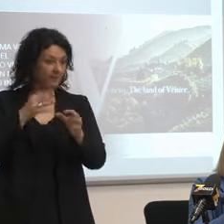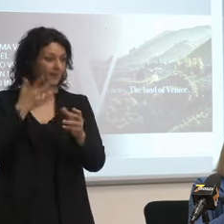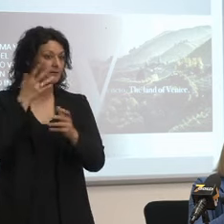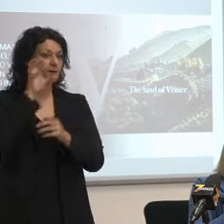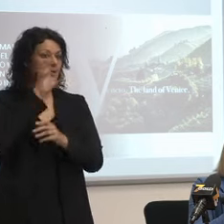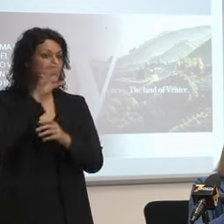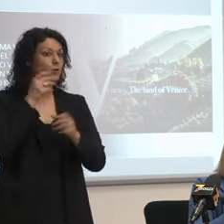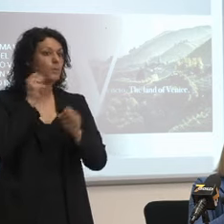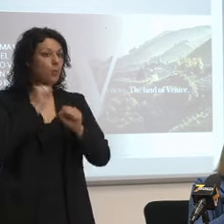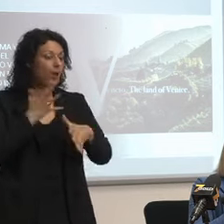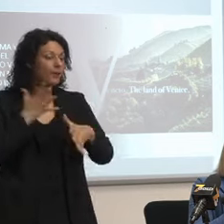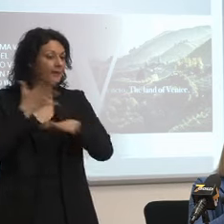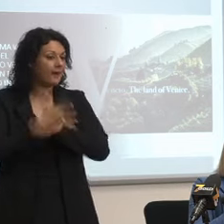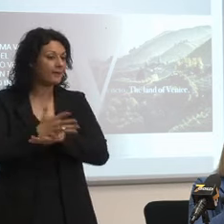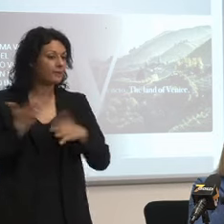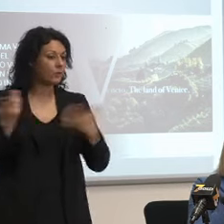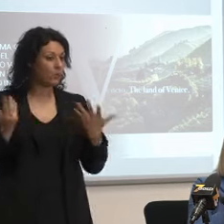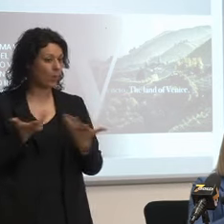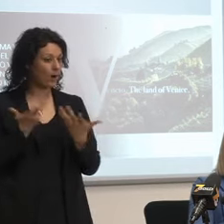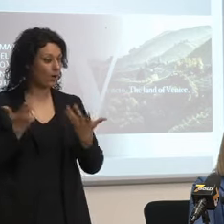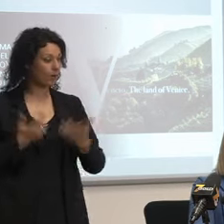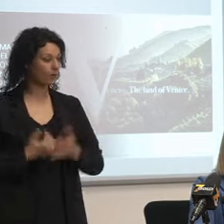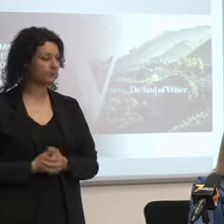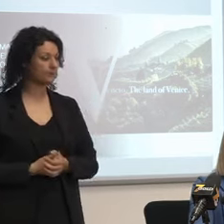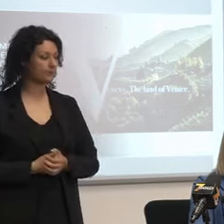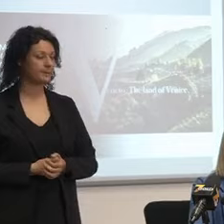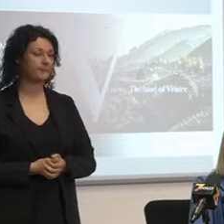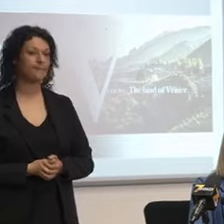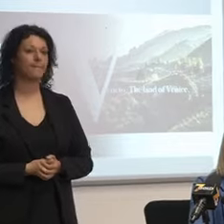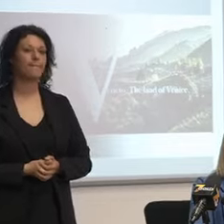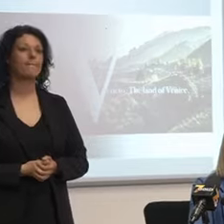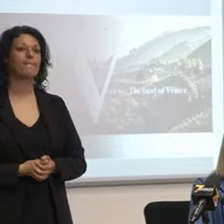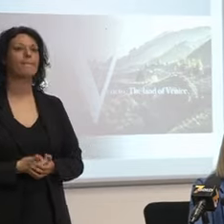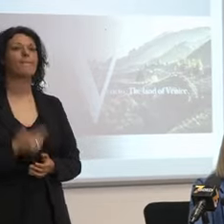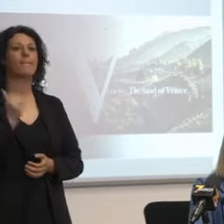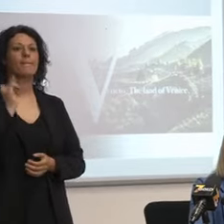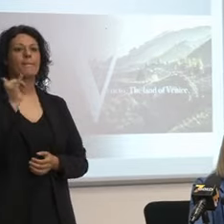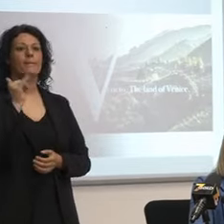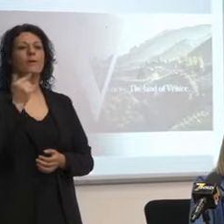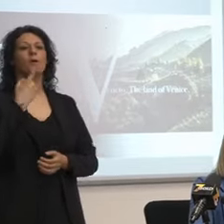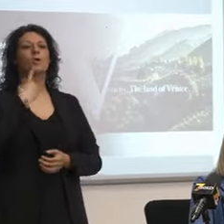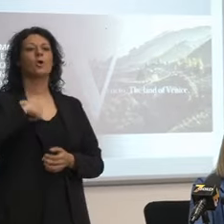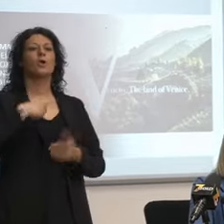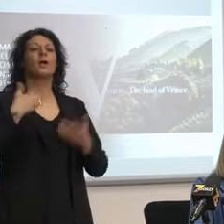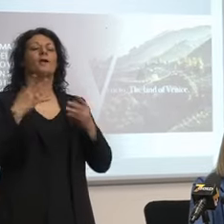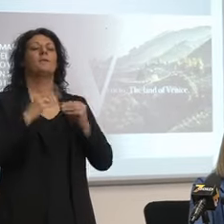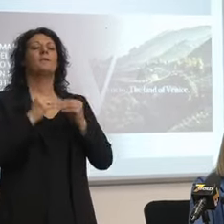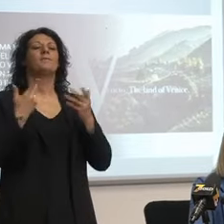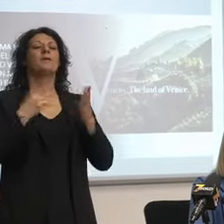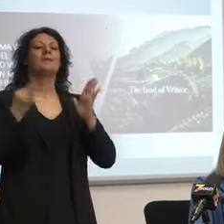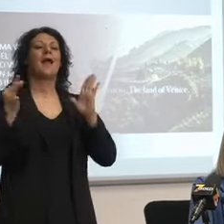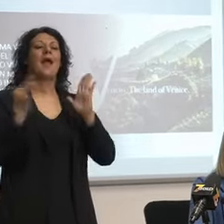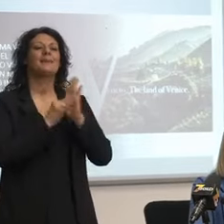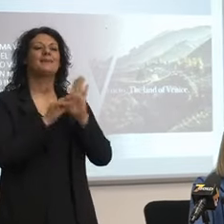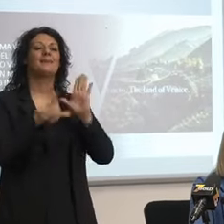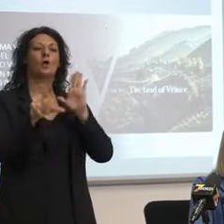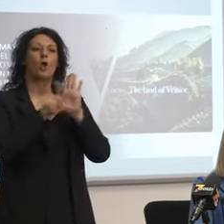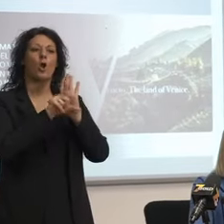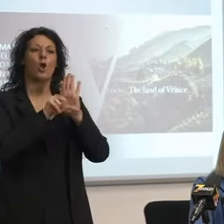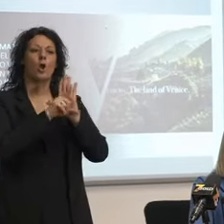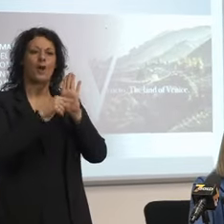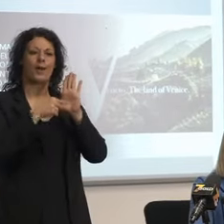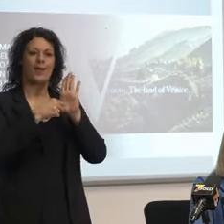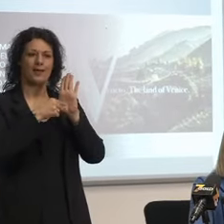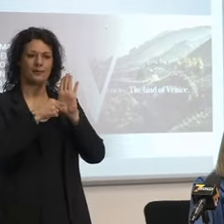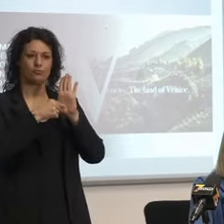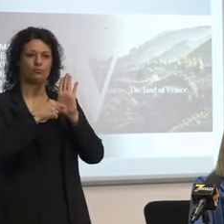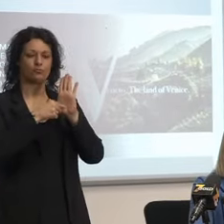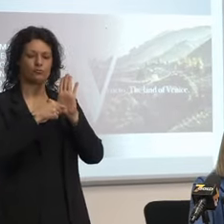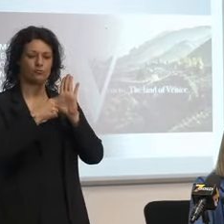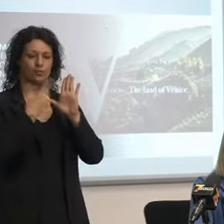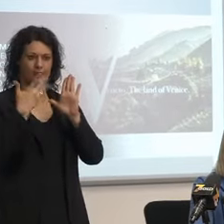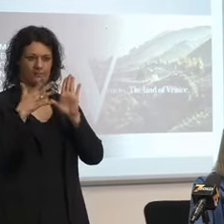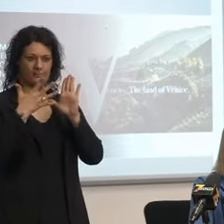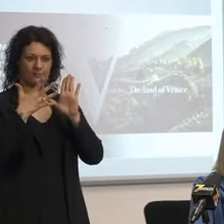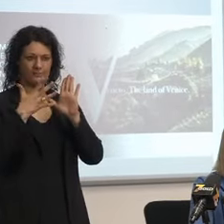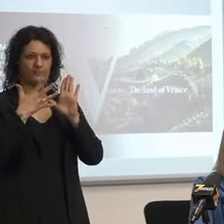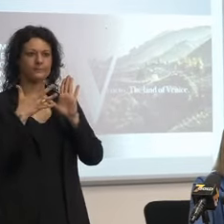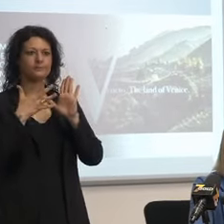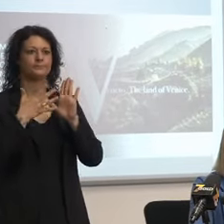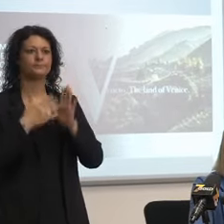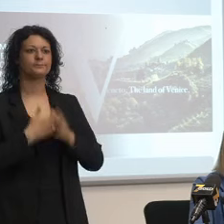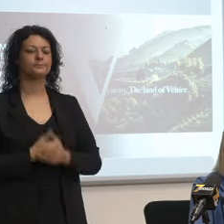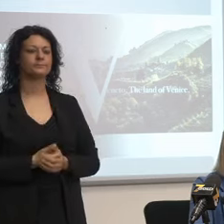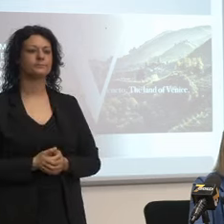sì allora se vi ricordate avevamo fatto un articolo di legge che era andato all'interno della finanziaria mi pare o del